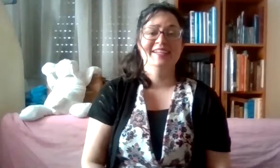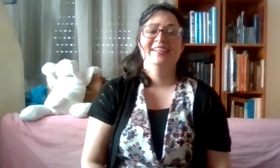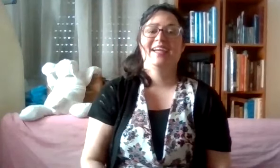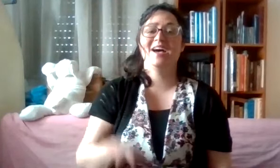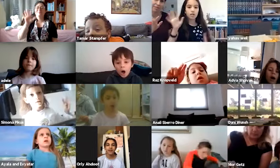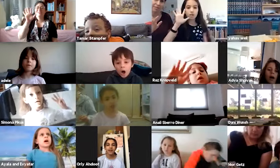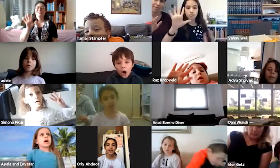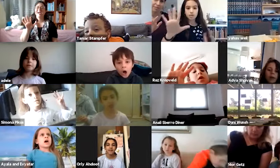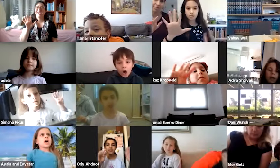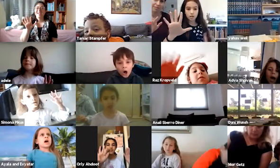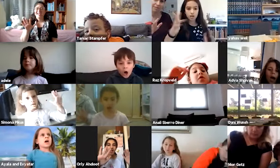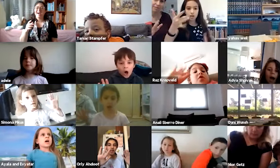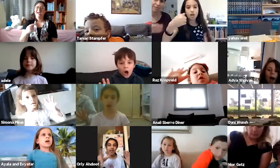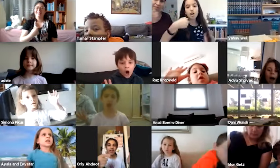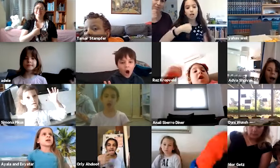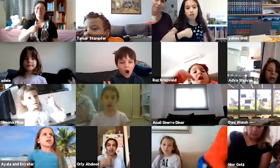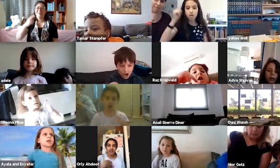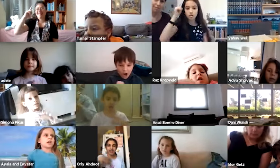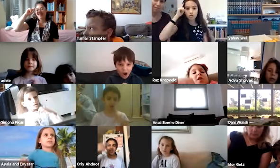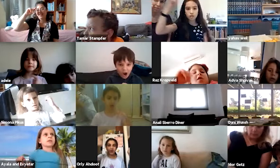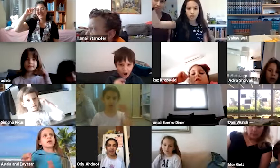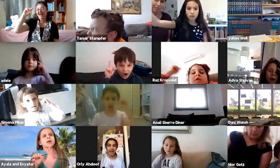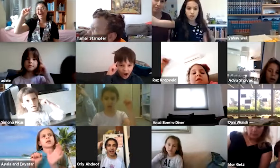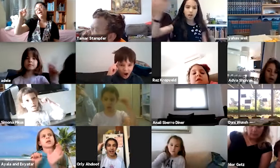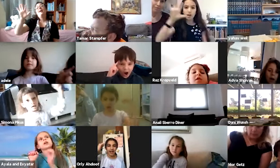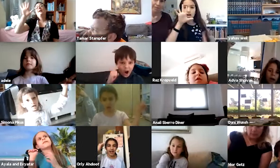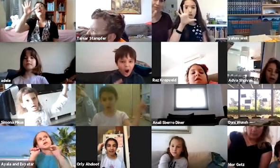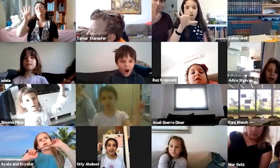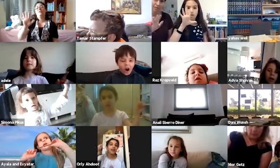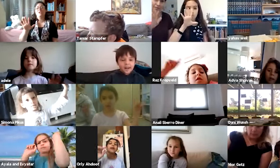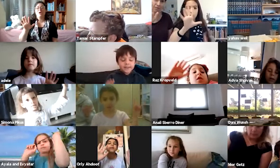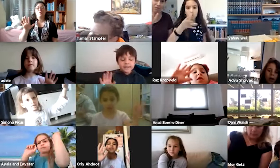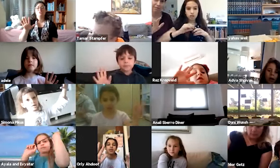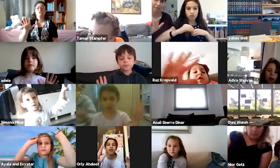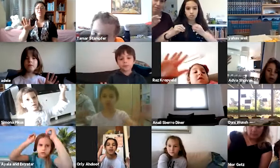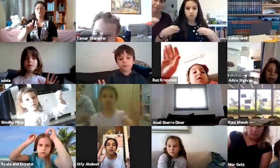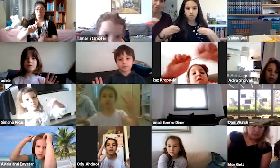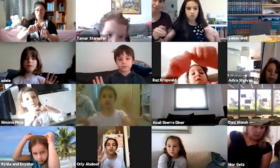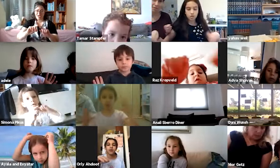חמישה אני יודע. חמישה חומשי תורה.